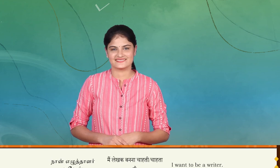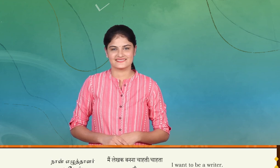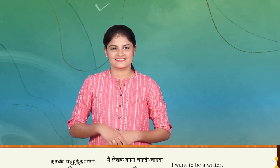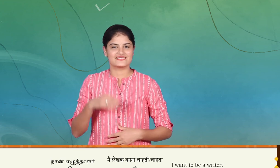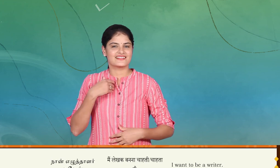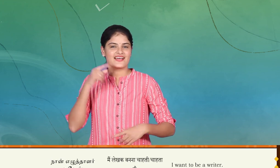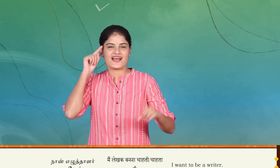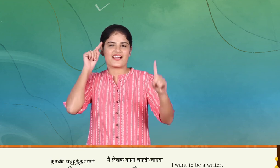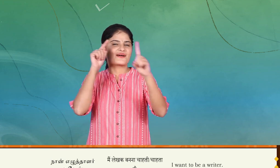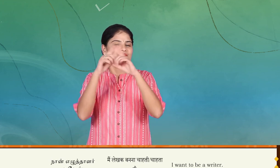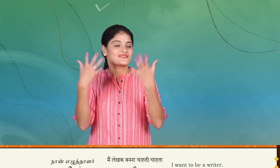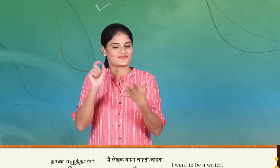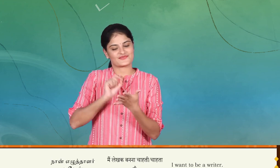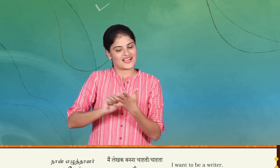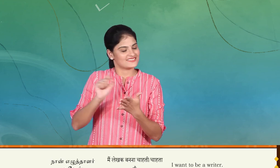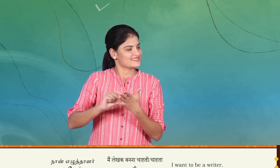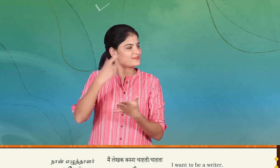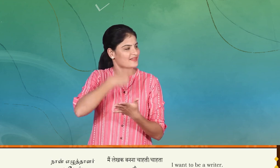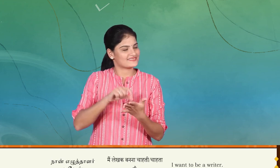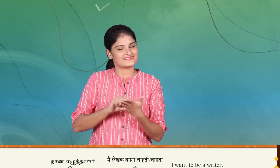நான் எலுத்தாலர் ஆவேன்